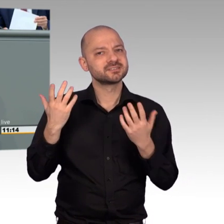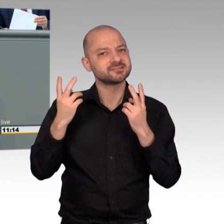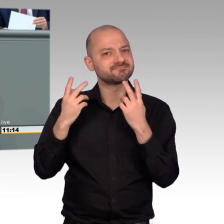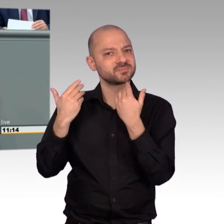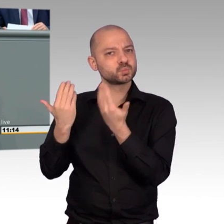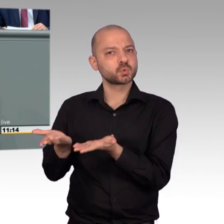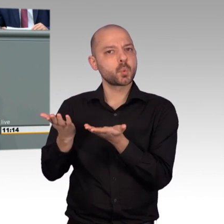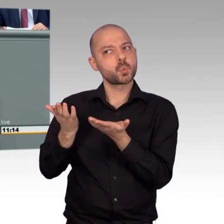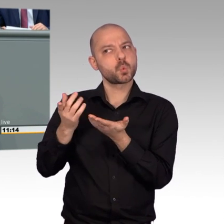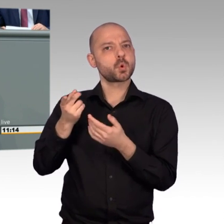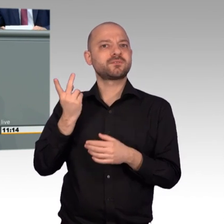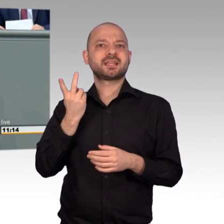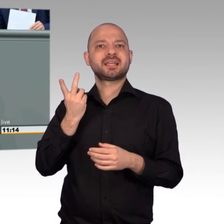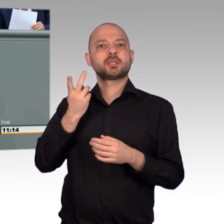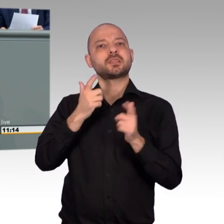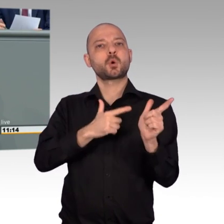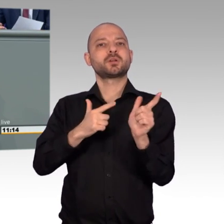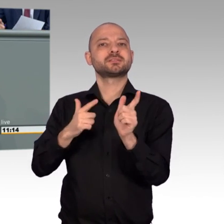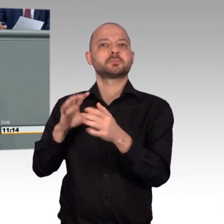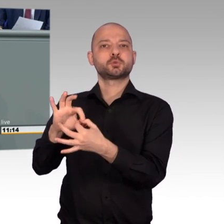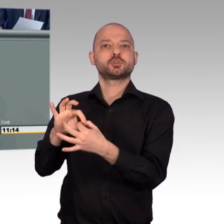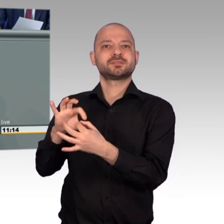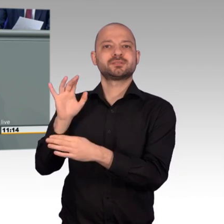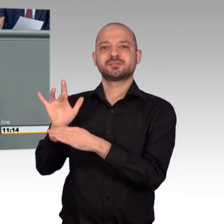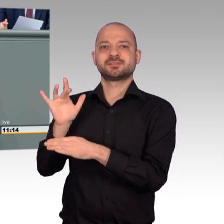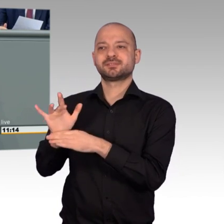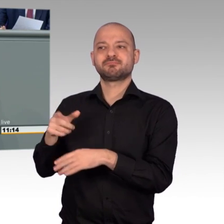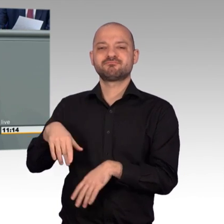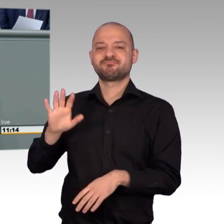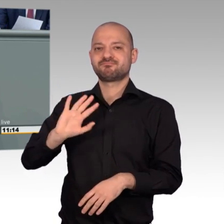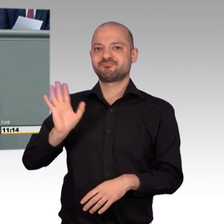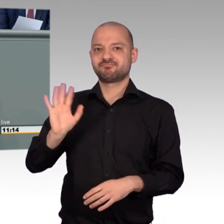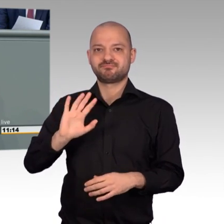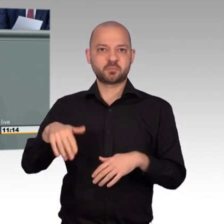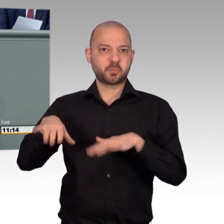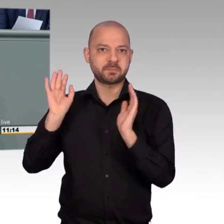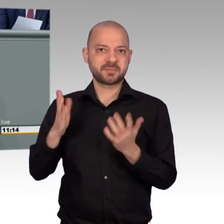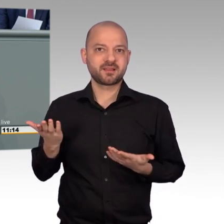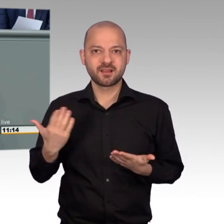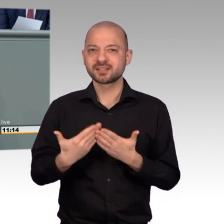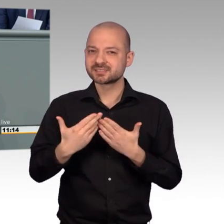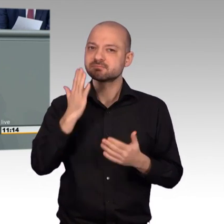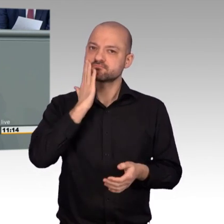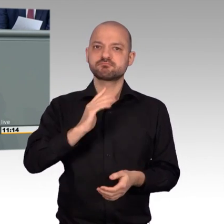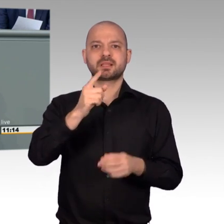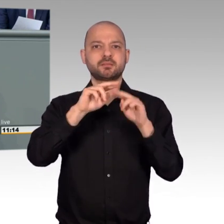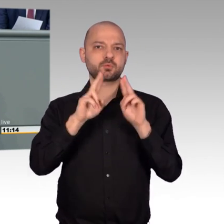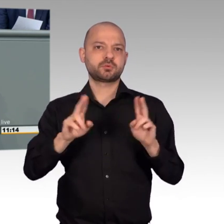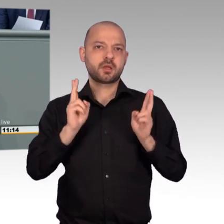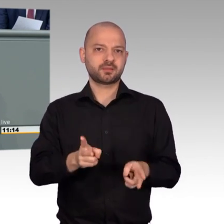Terroristen, die gegen den türkischen Staat kämpfen. Und deswegen fordern wir die Türkei an dieser Stelle auf, halten Sie internationales Recht ein,